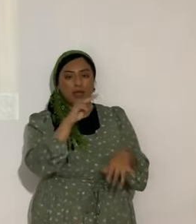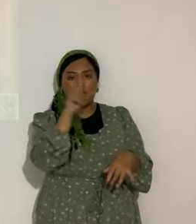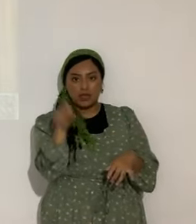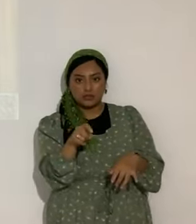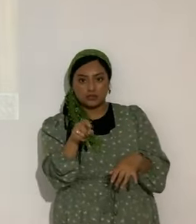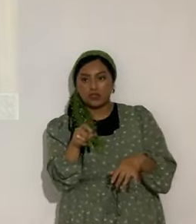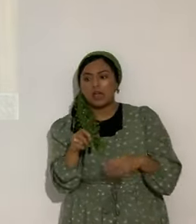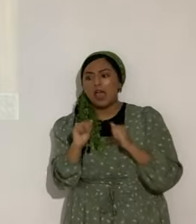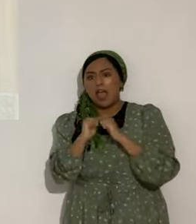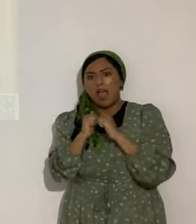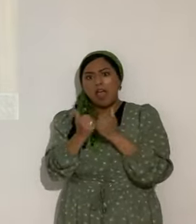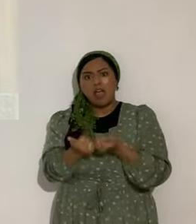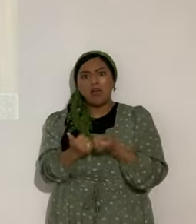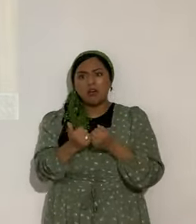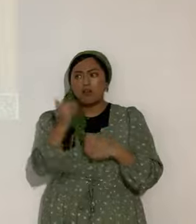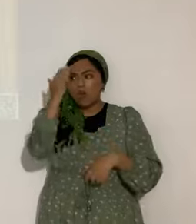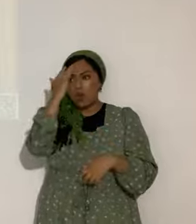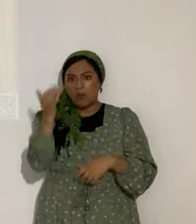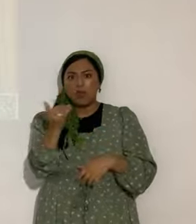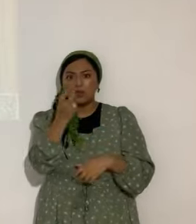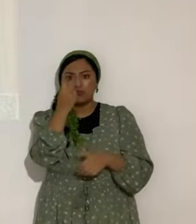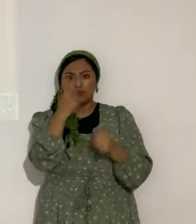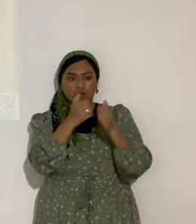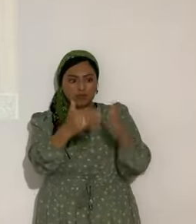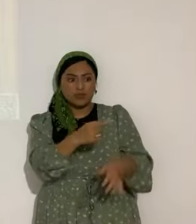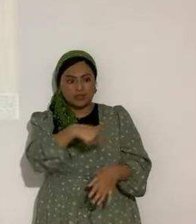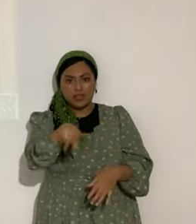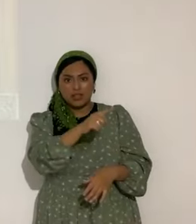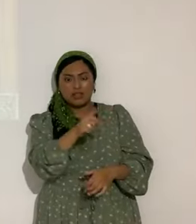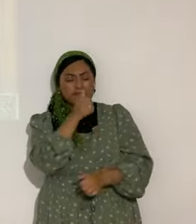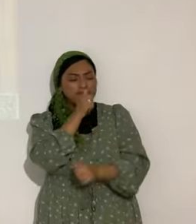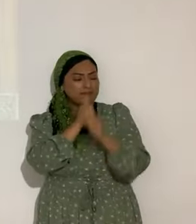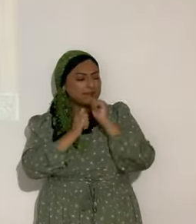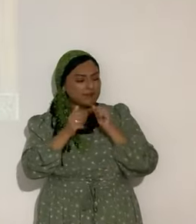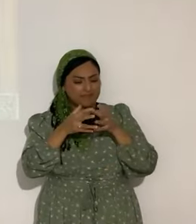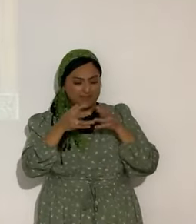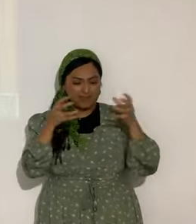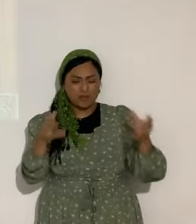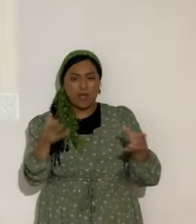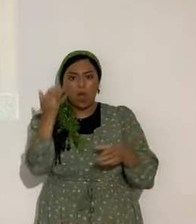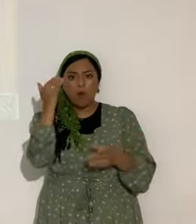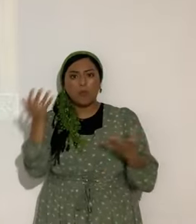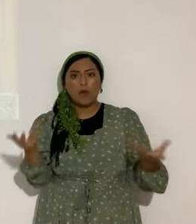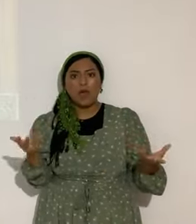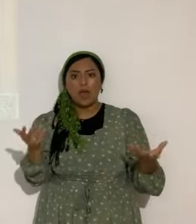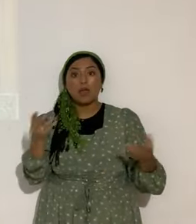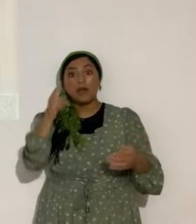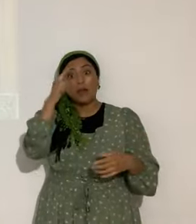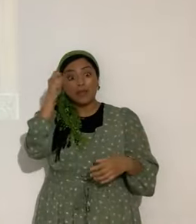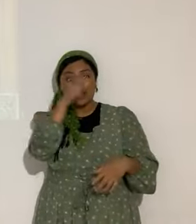¿Por qué aguantaron tanto los apóstoles? ¿Por qué? Por ese inmenso poder.